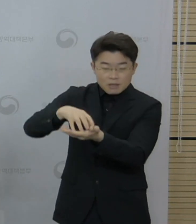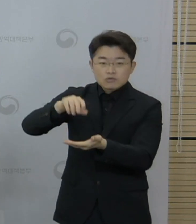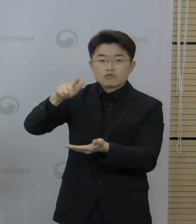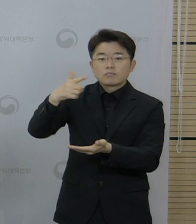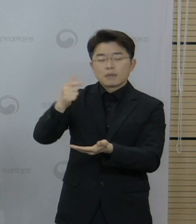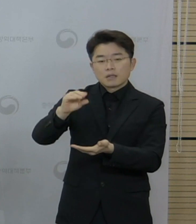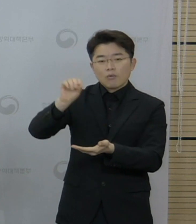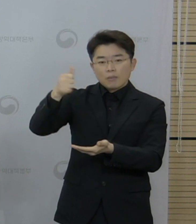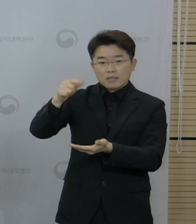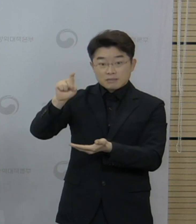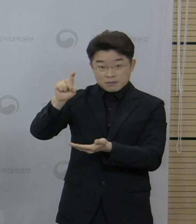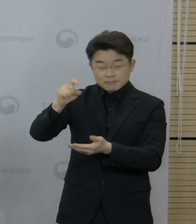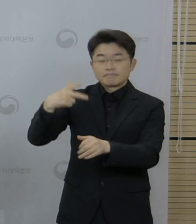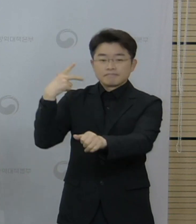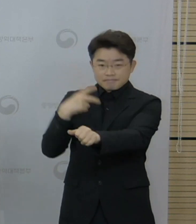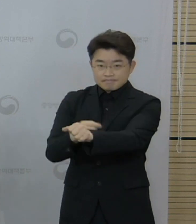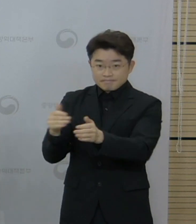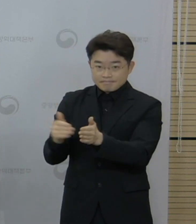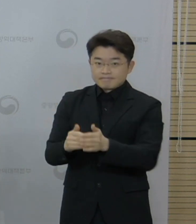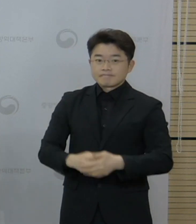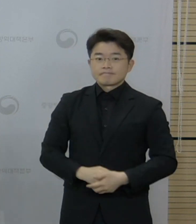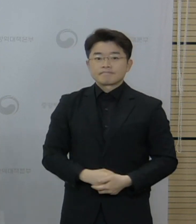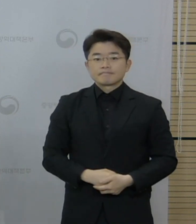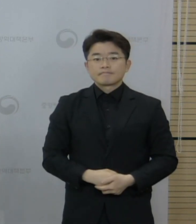2차 접종까지 완료하였습니다.